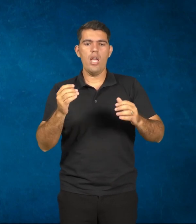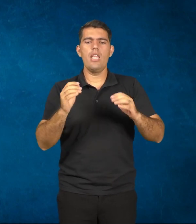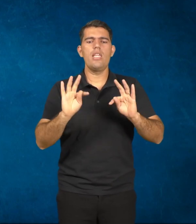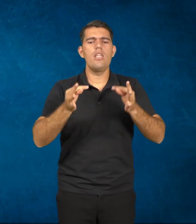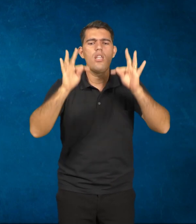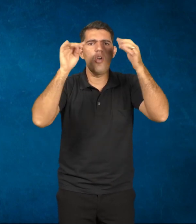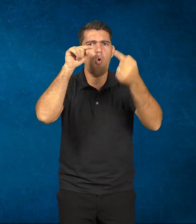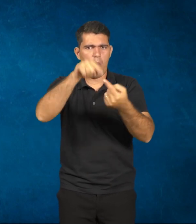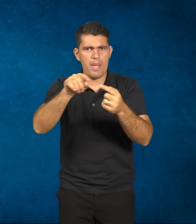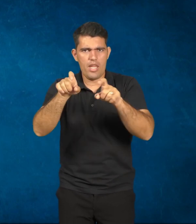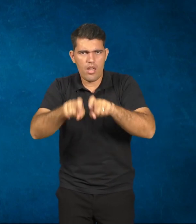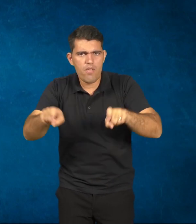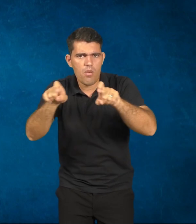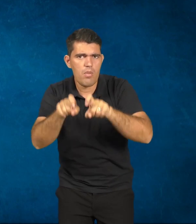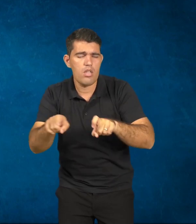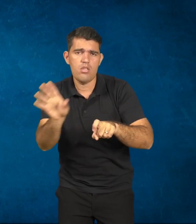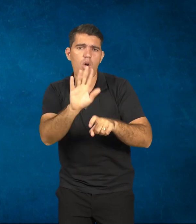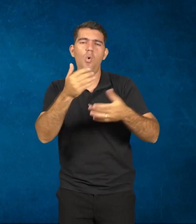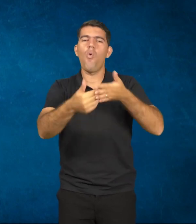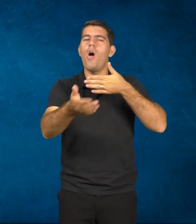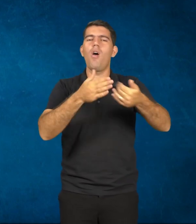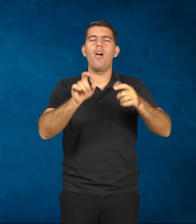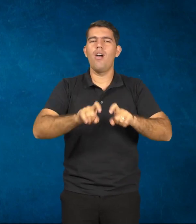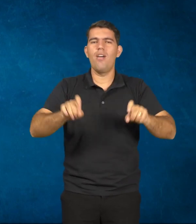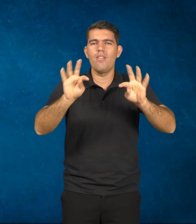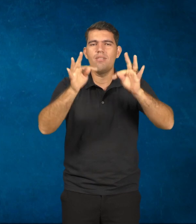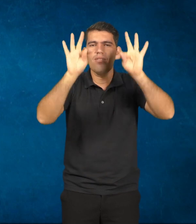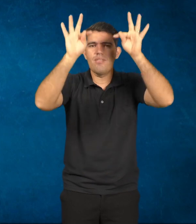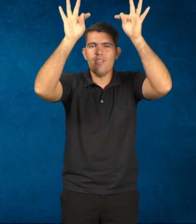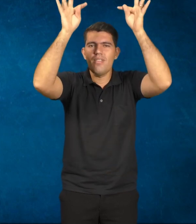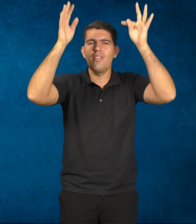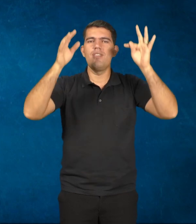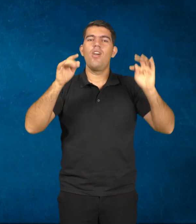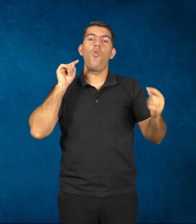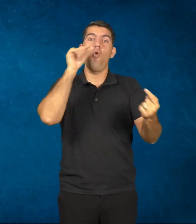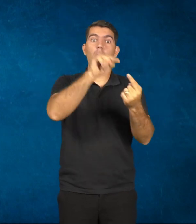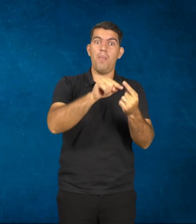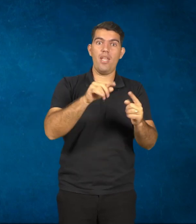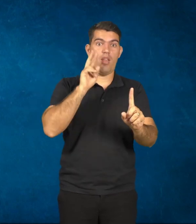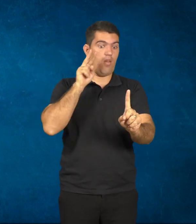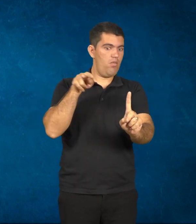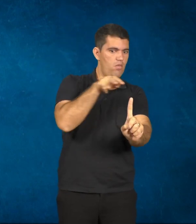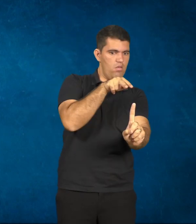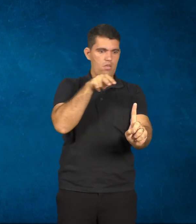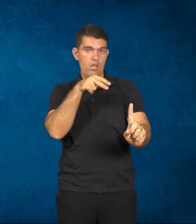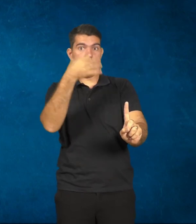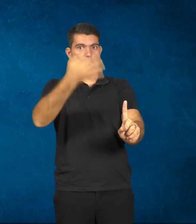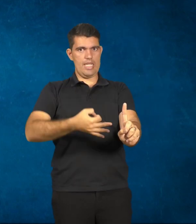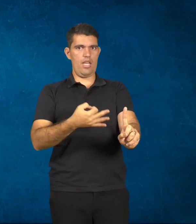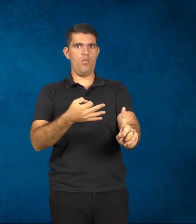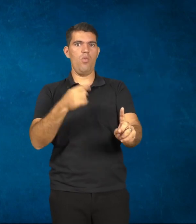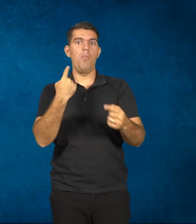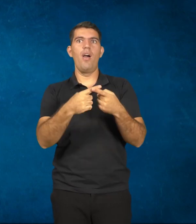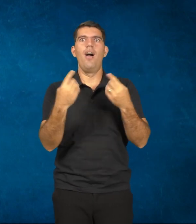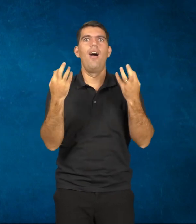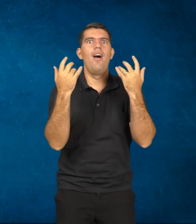tecnologia, na perspectiva correta na educação, para a gente não se encantar muito, que é, por exemplo,